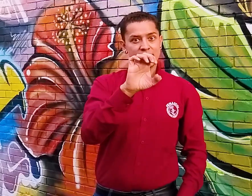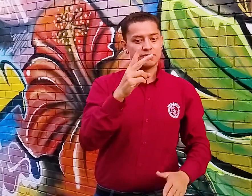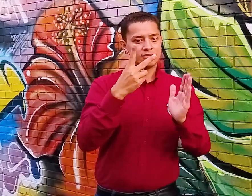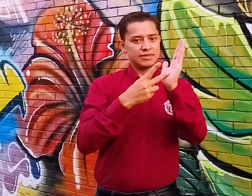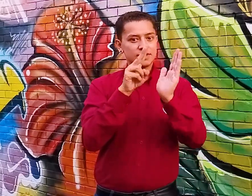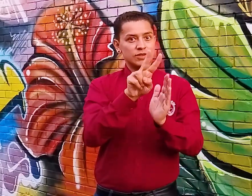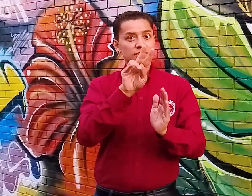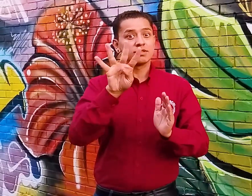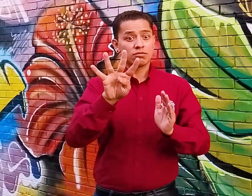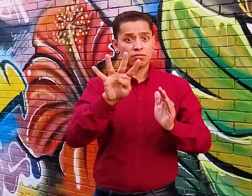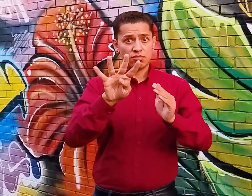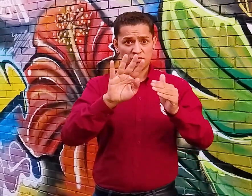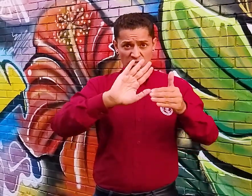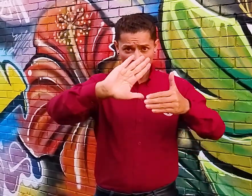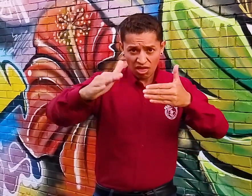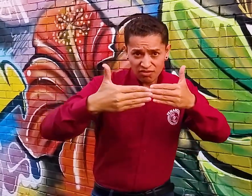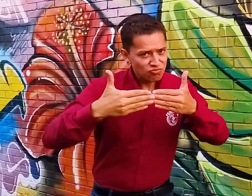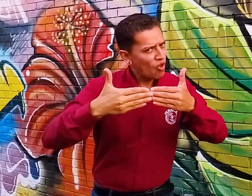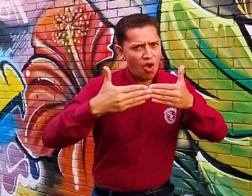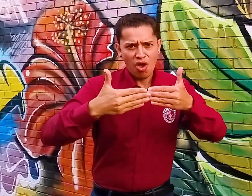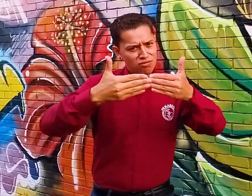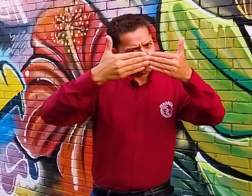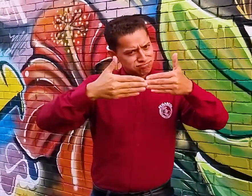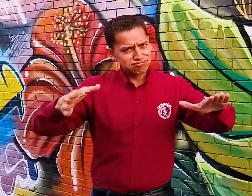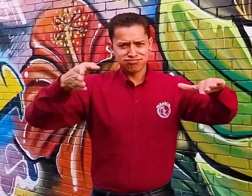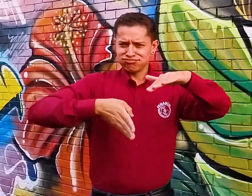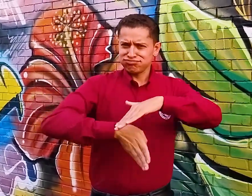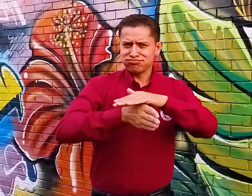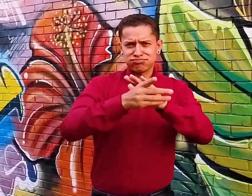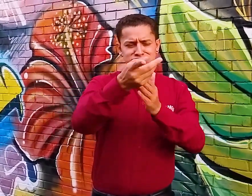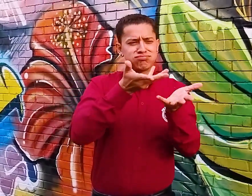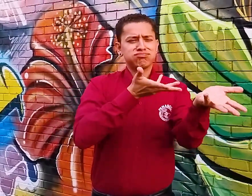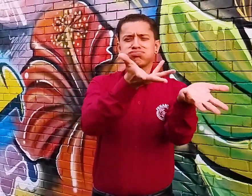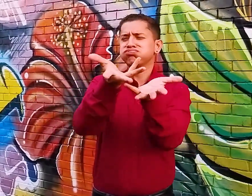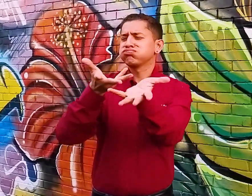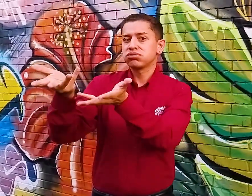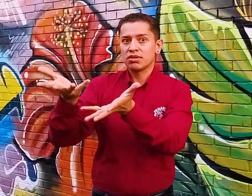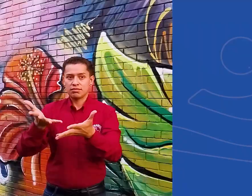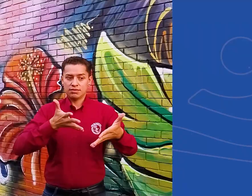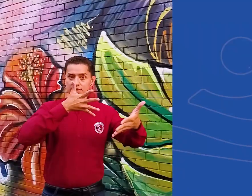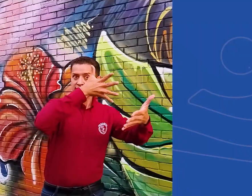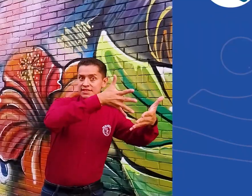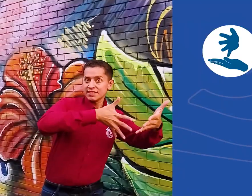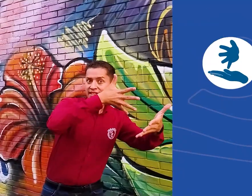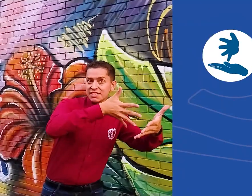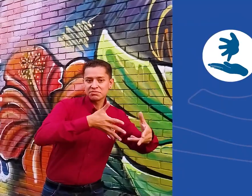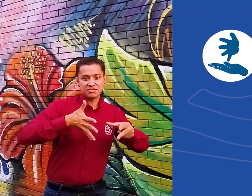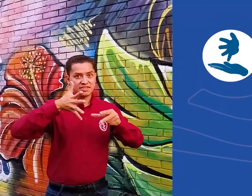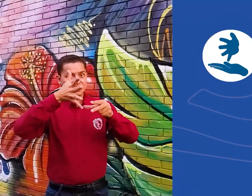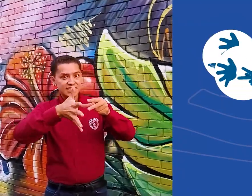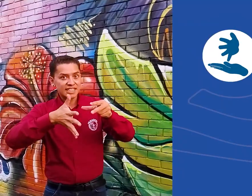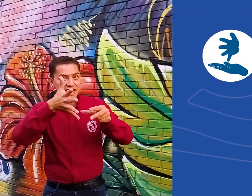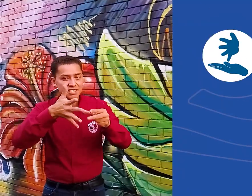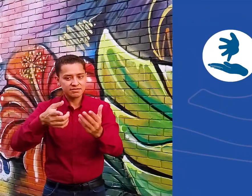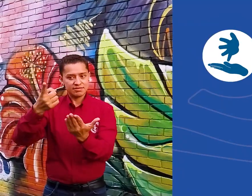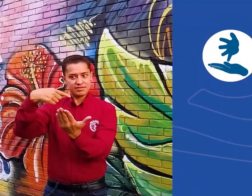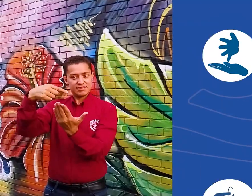con normalidad. Es así que los invitamos a seguir disfrutando de los servicios que ofrece Centro de Relevo. Servicio de interpretación en línea